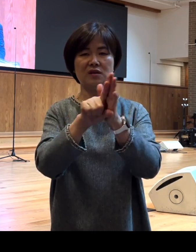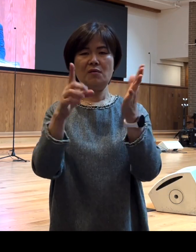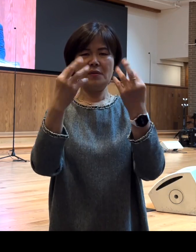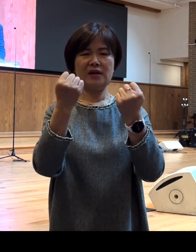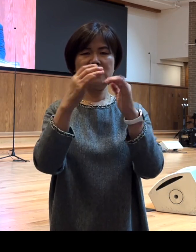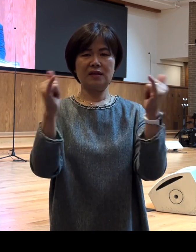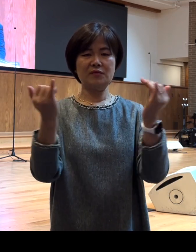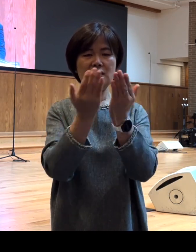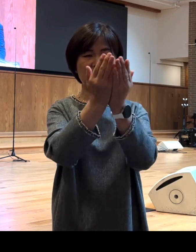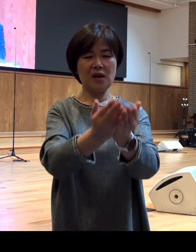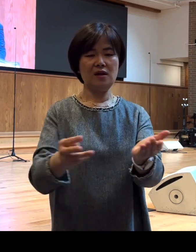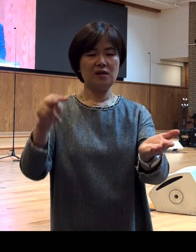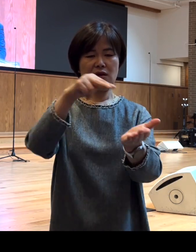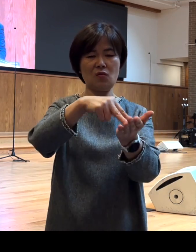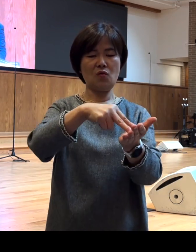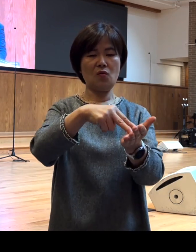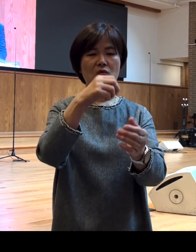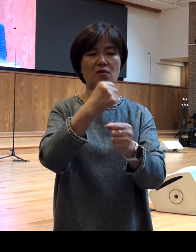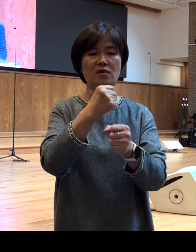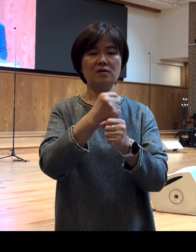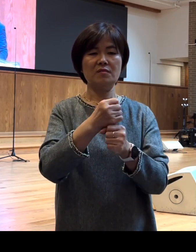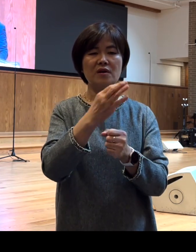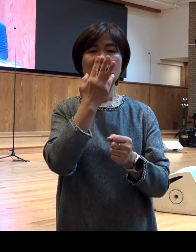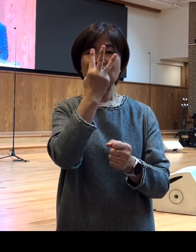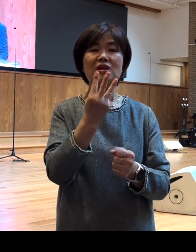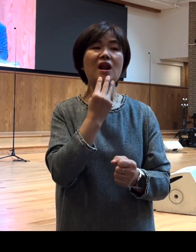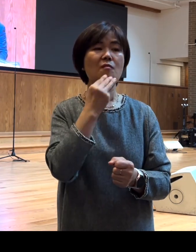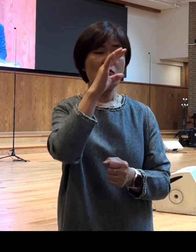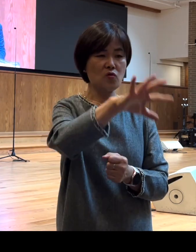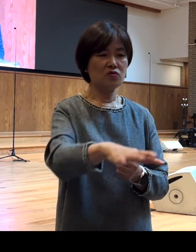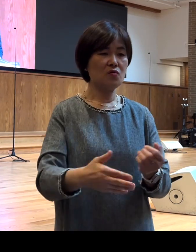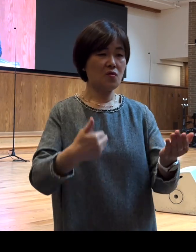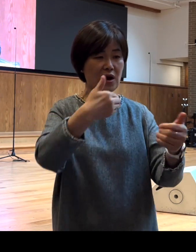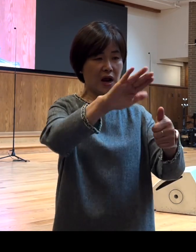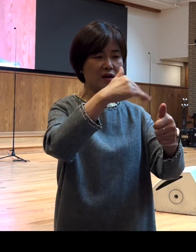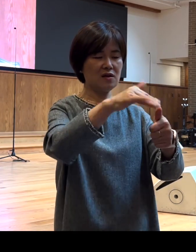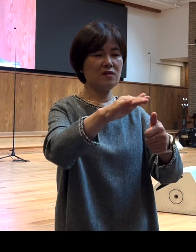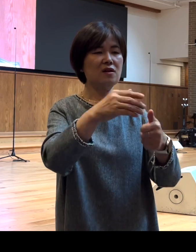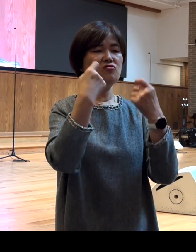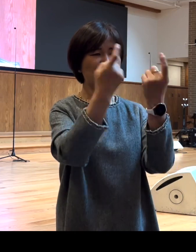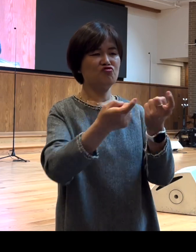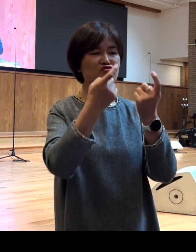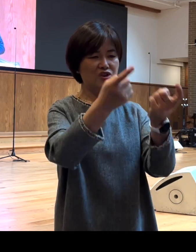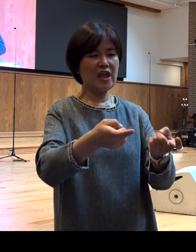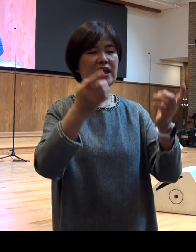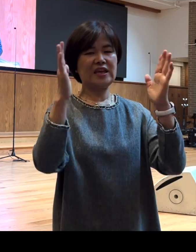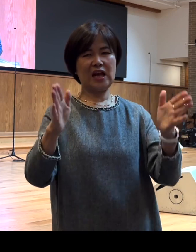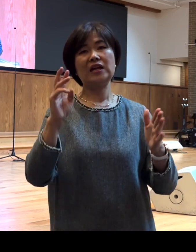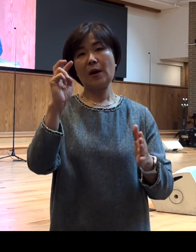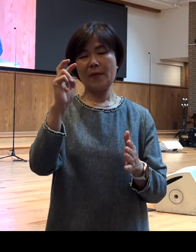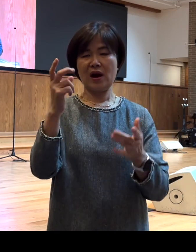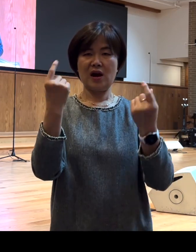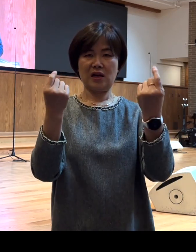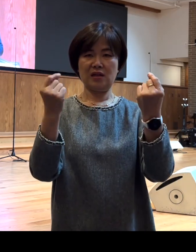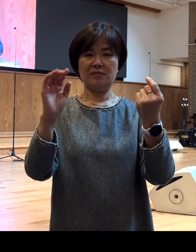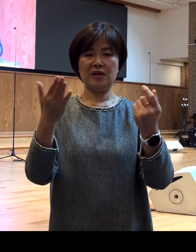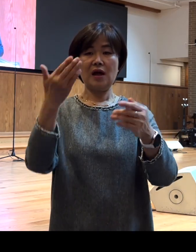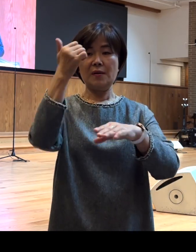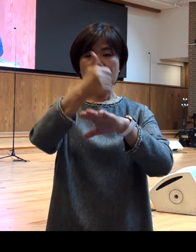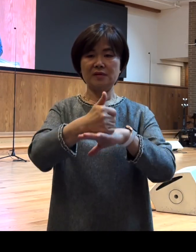타고 수리아를 거쳐서 예루살렘으로 가는 그런 순례 기간이었던 것 같습니다 마지막 6절에 보니까